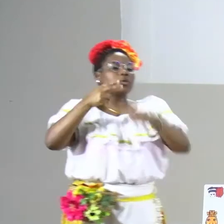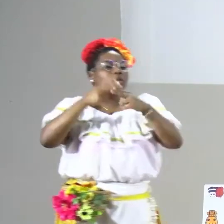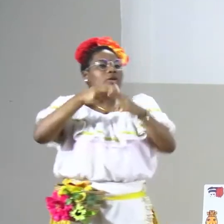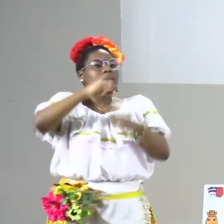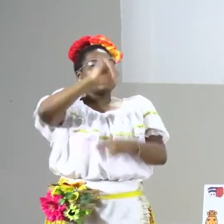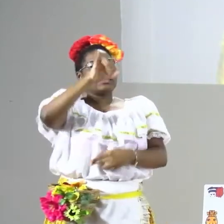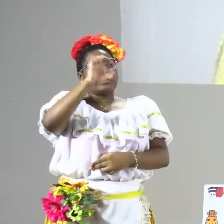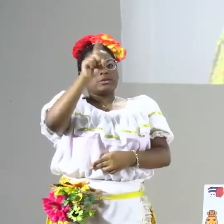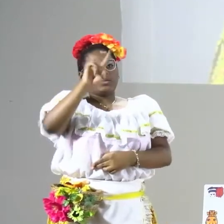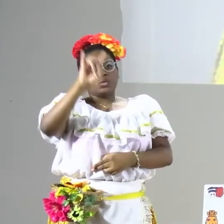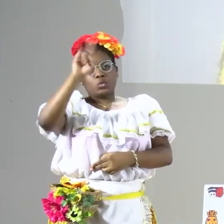disculpas, me equivoqué.